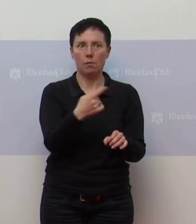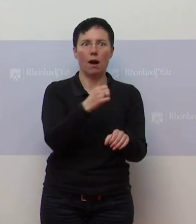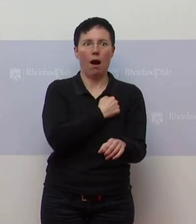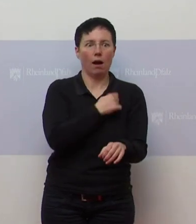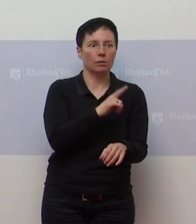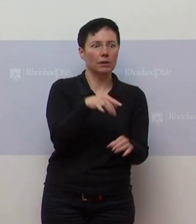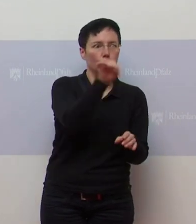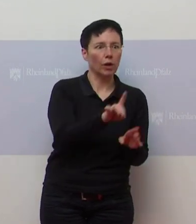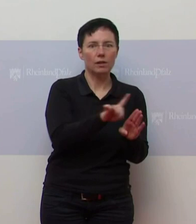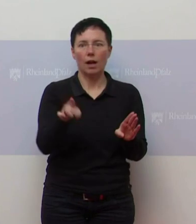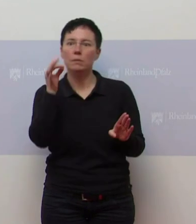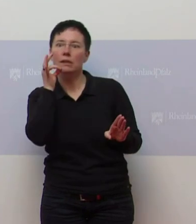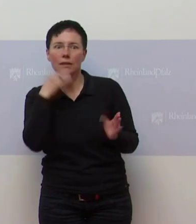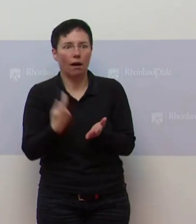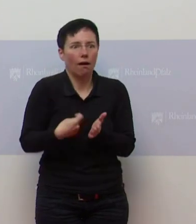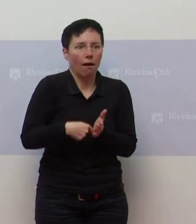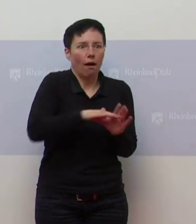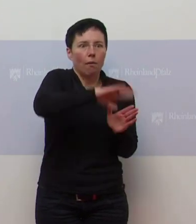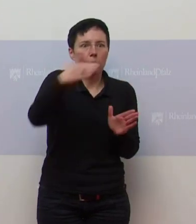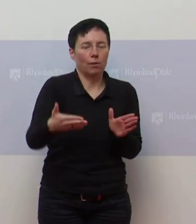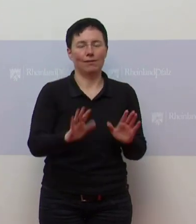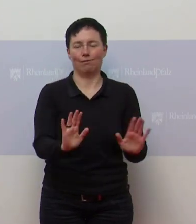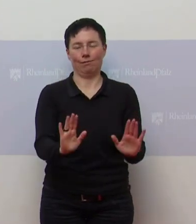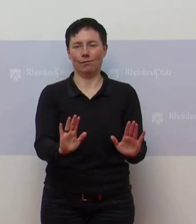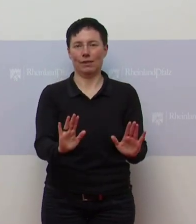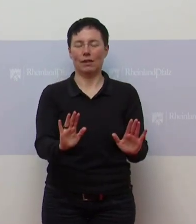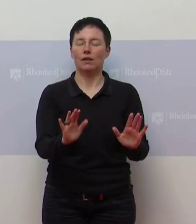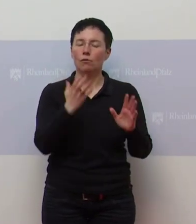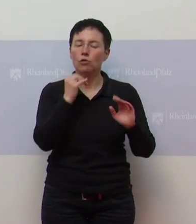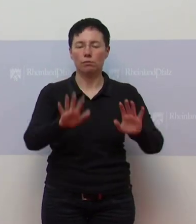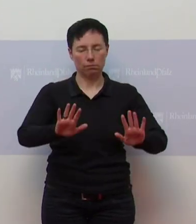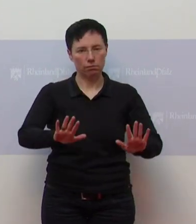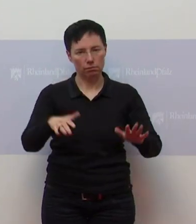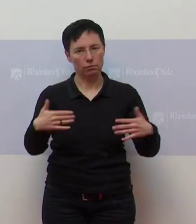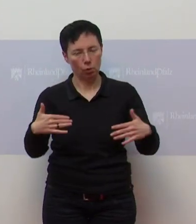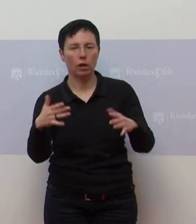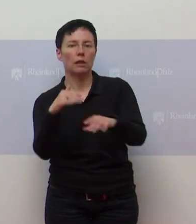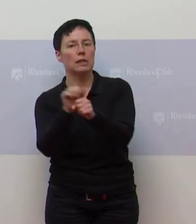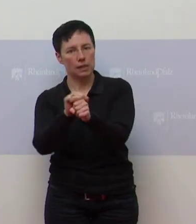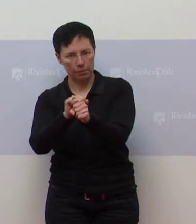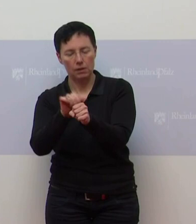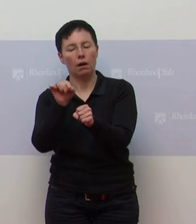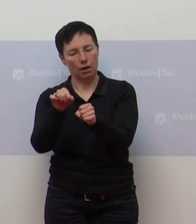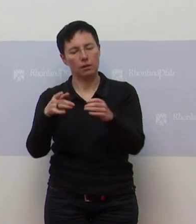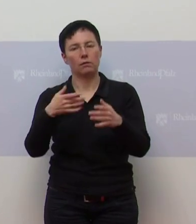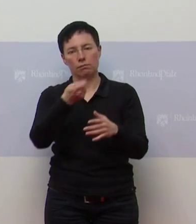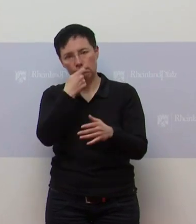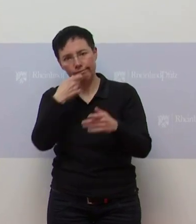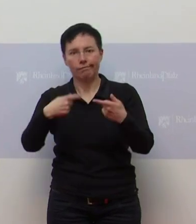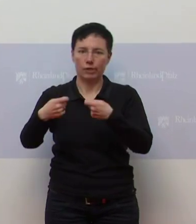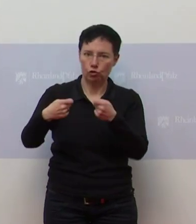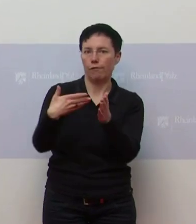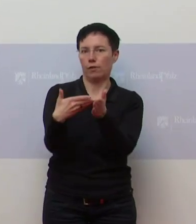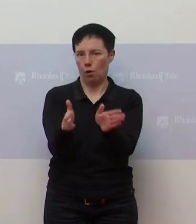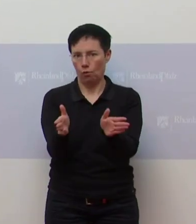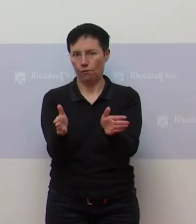Dienstagmorgen. Deshalb machen wir das so zur Entspannung. Klar ist aber auch, dass außer, ich sage